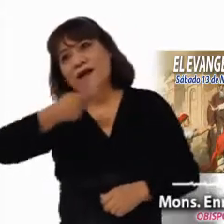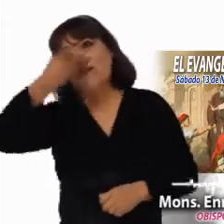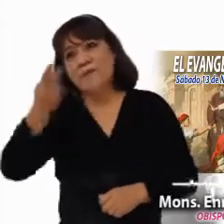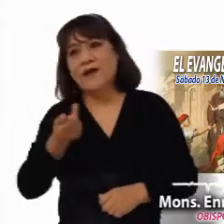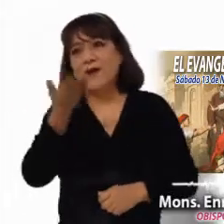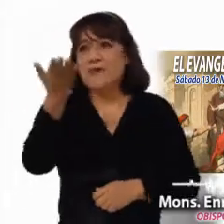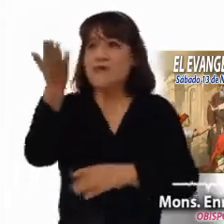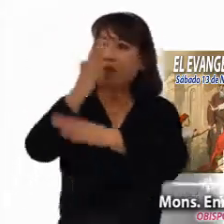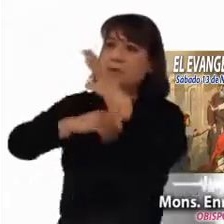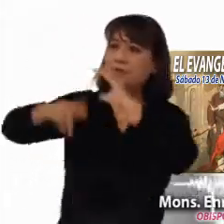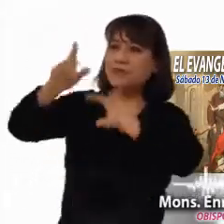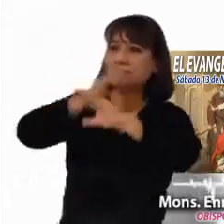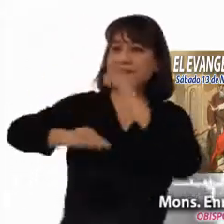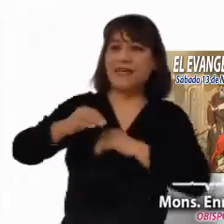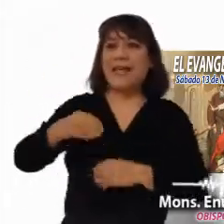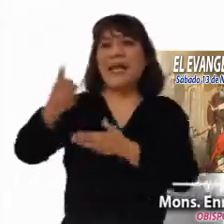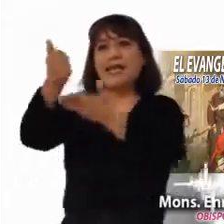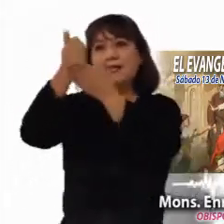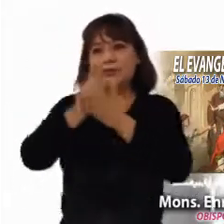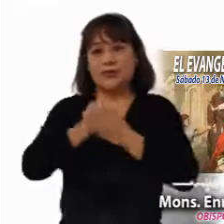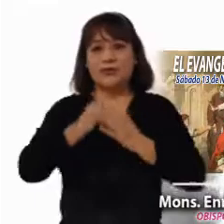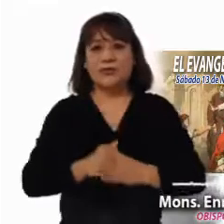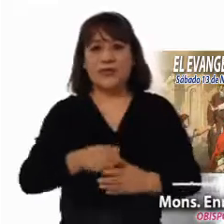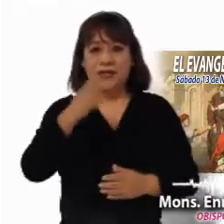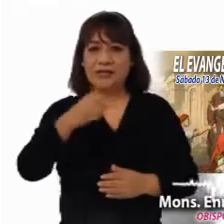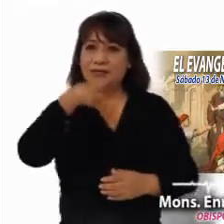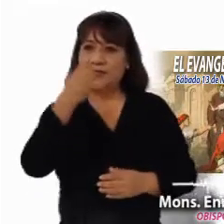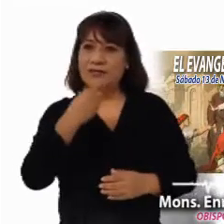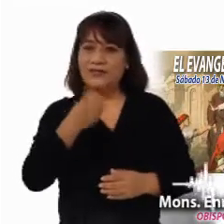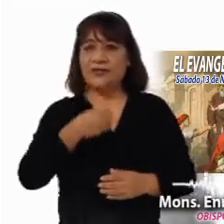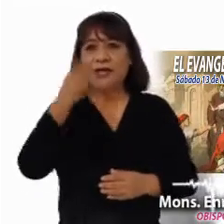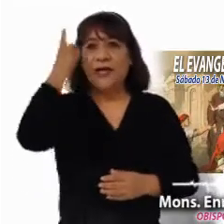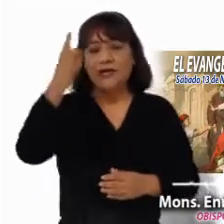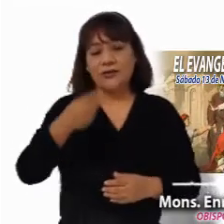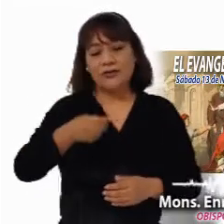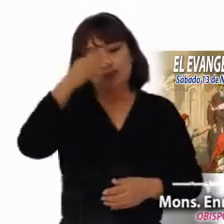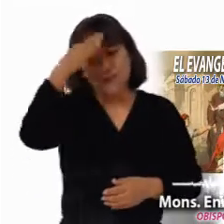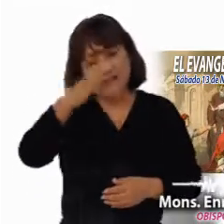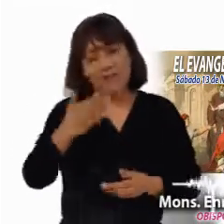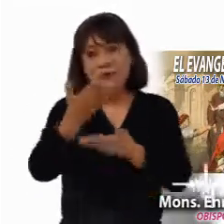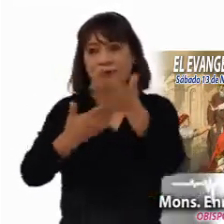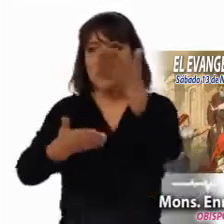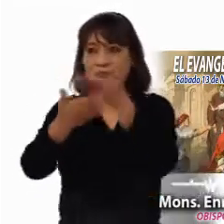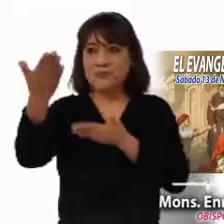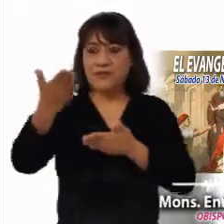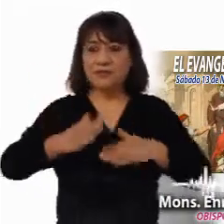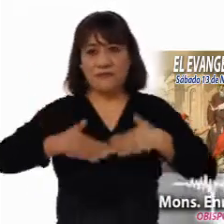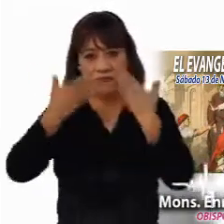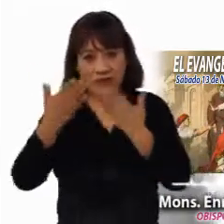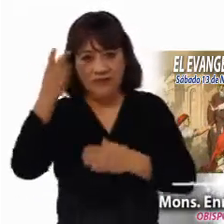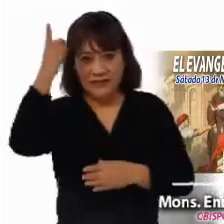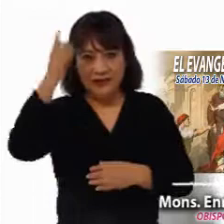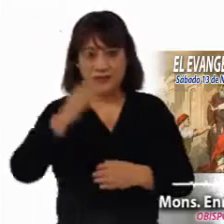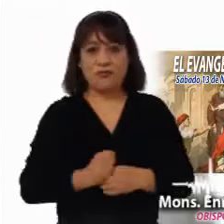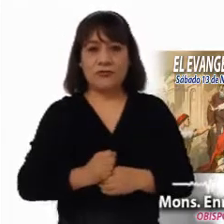lleno de confianza en su amor. Esa oración que es sabernos en sus manos amorosas. Ahora bien,